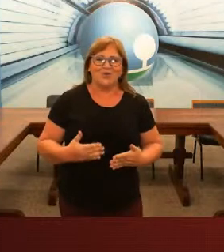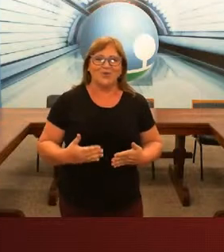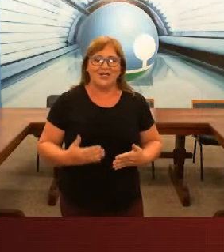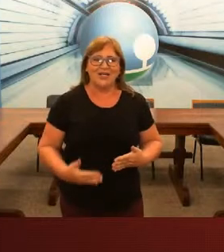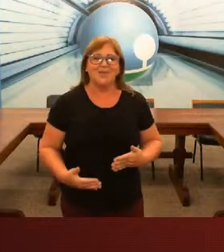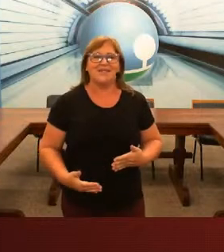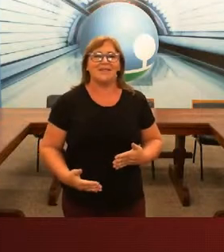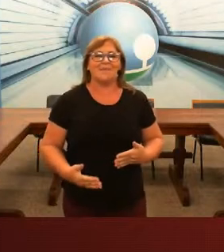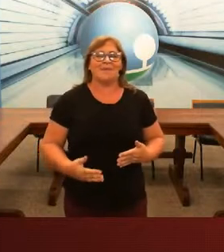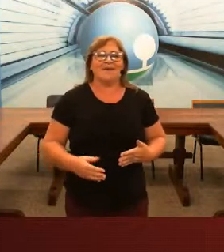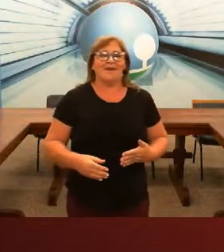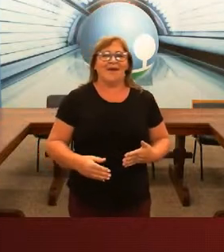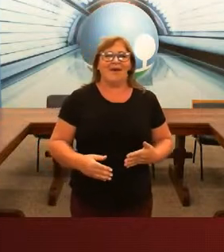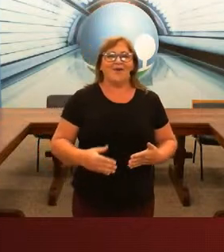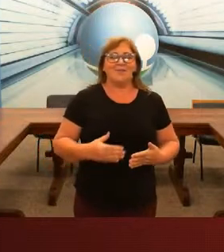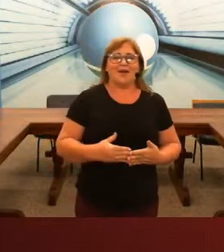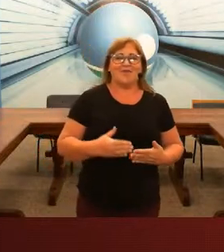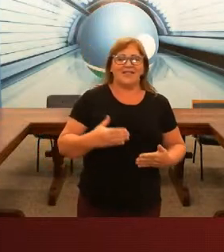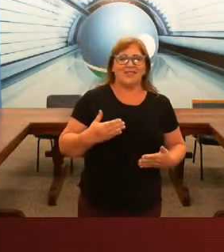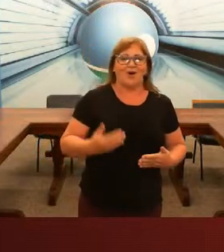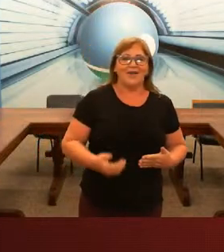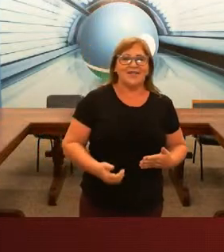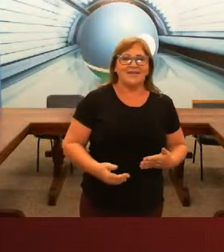curso de Libras? Eu espero que vocês gostem.